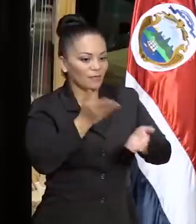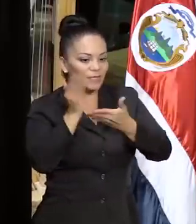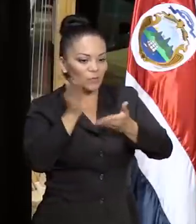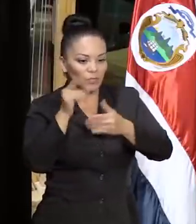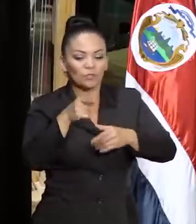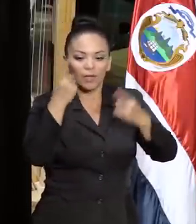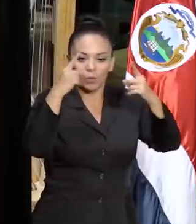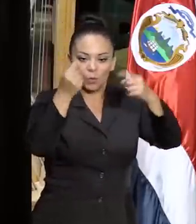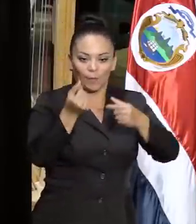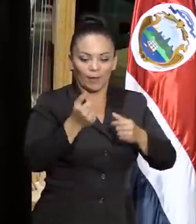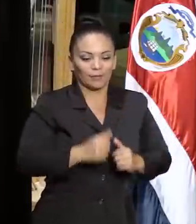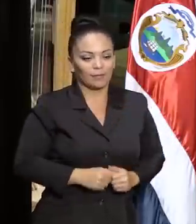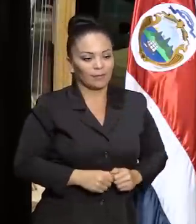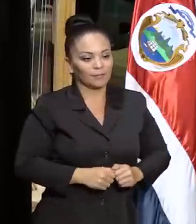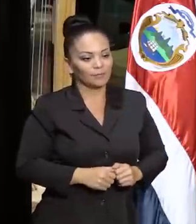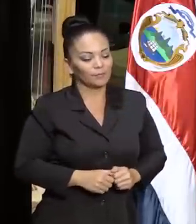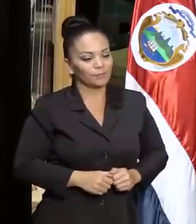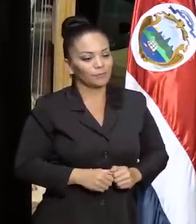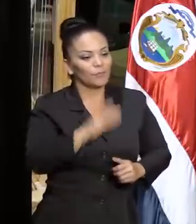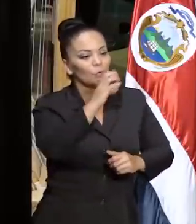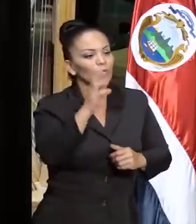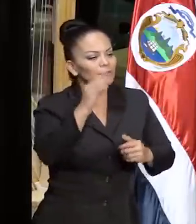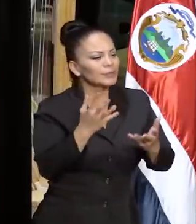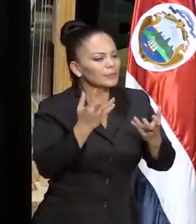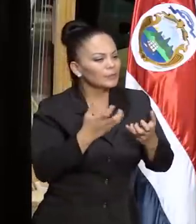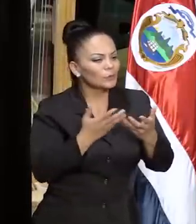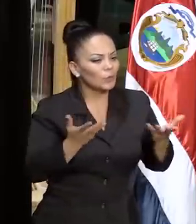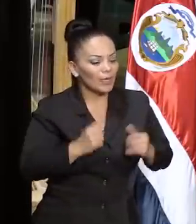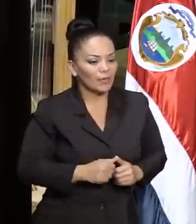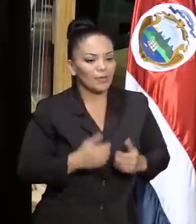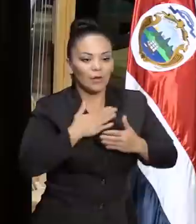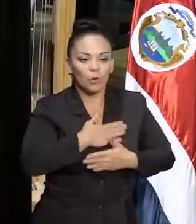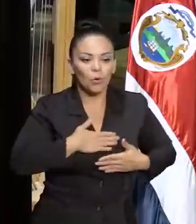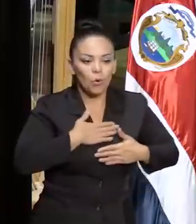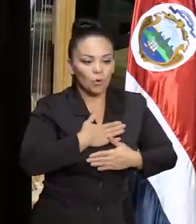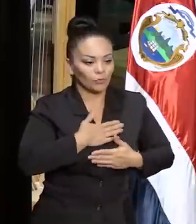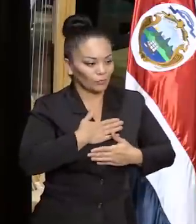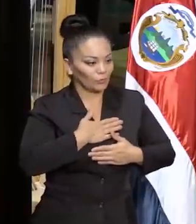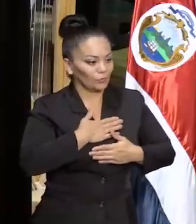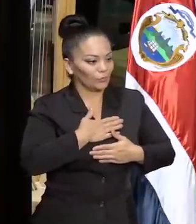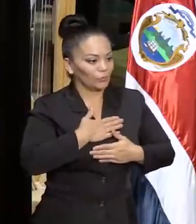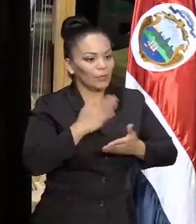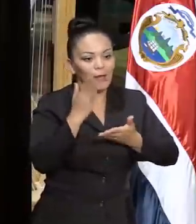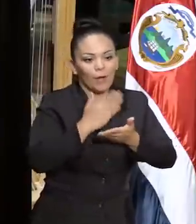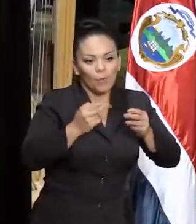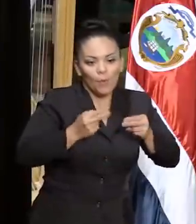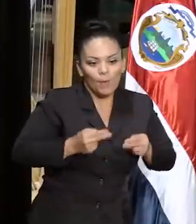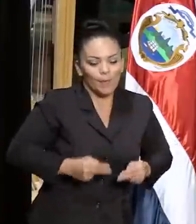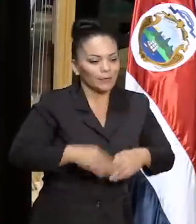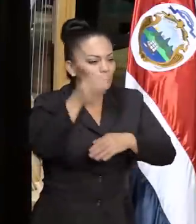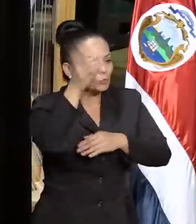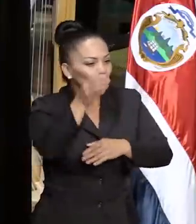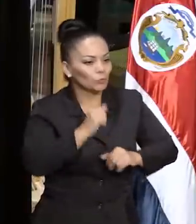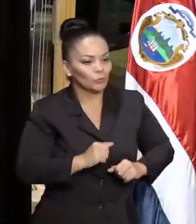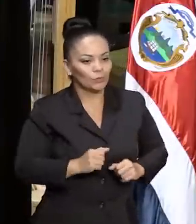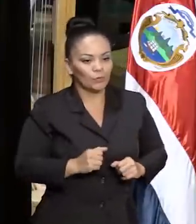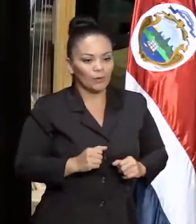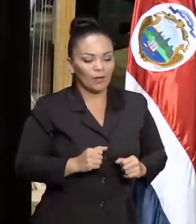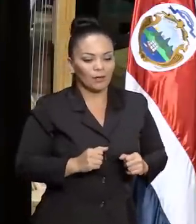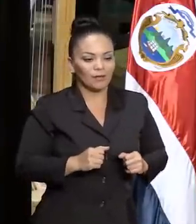Rica quiso que la hondura humanista y el gozo estético de la cultura empapara